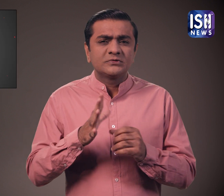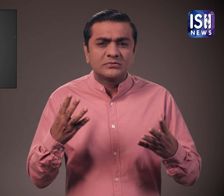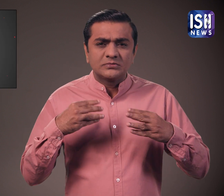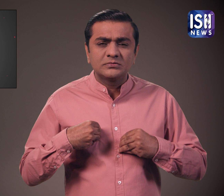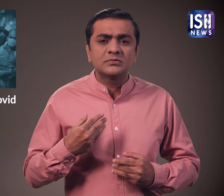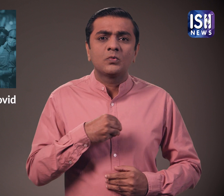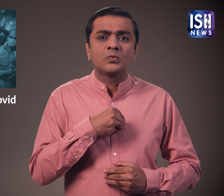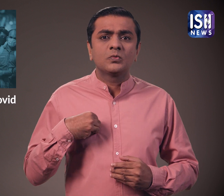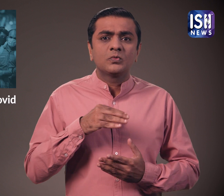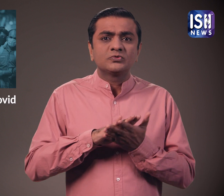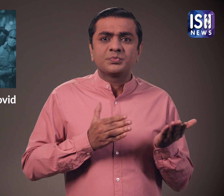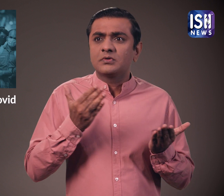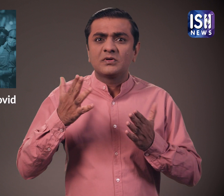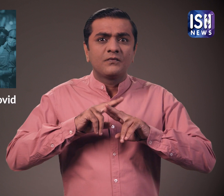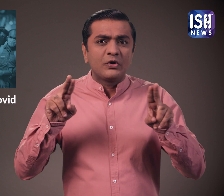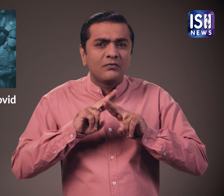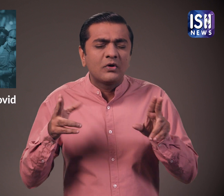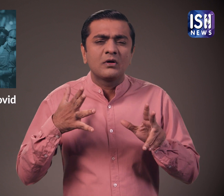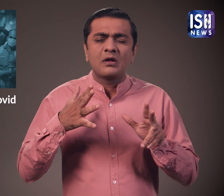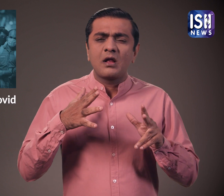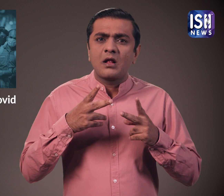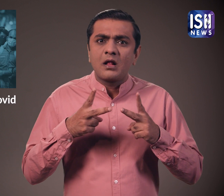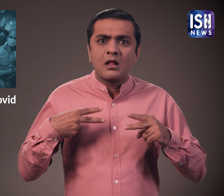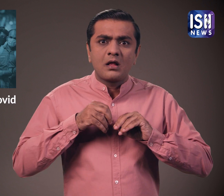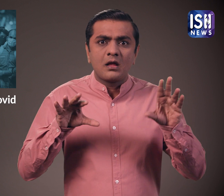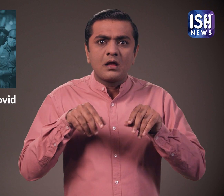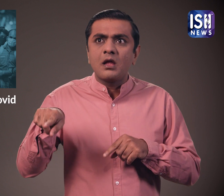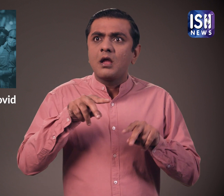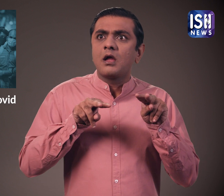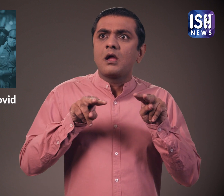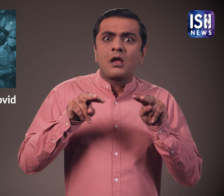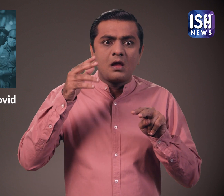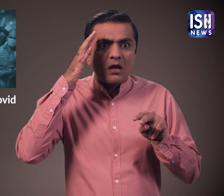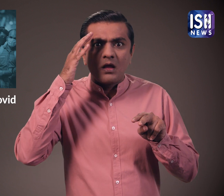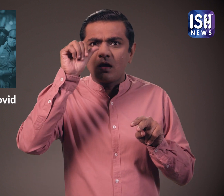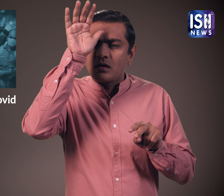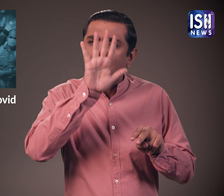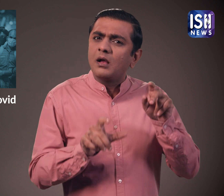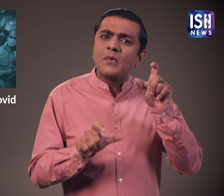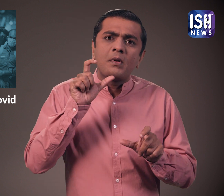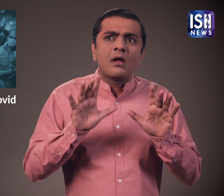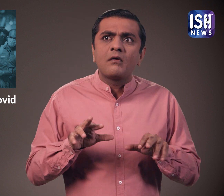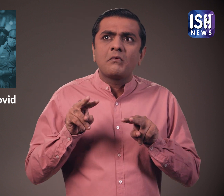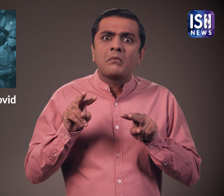आदी की खबरों से भरे पड़े हैं इसे देखकर भारत के लोग भी चिंतित है